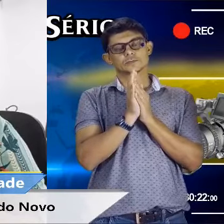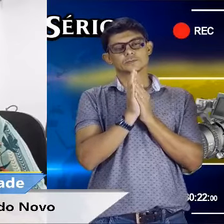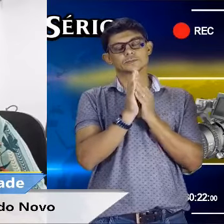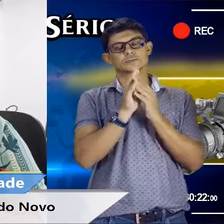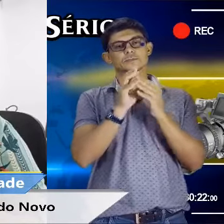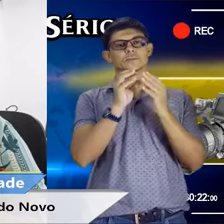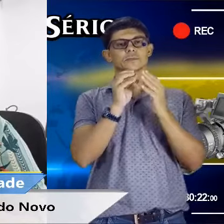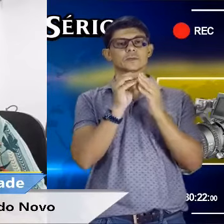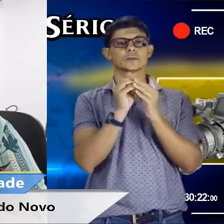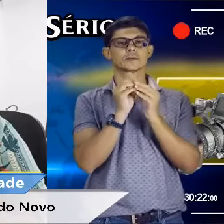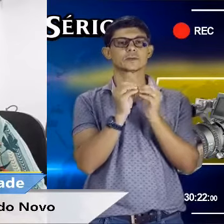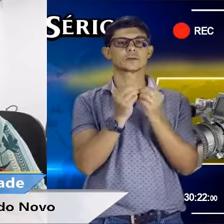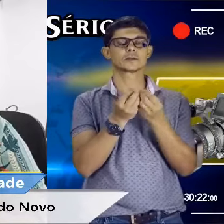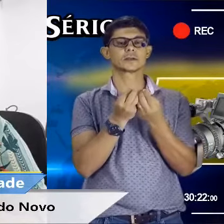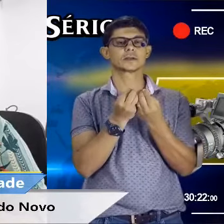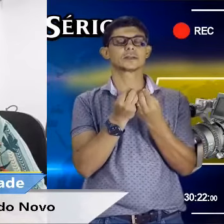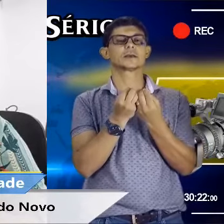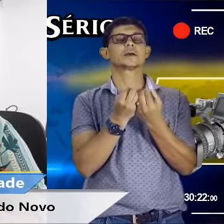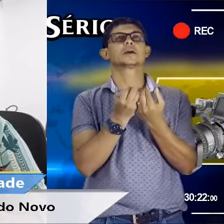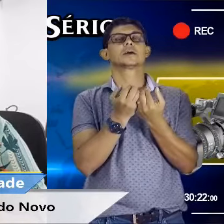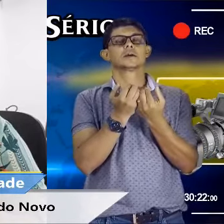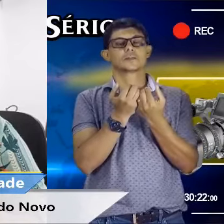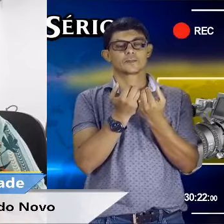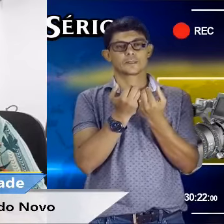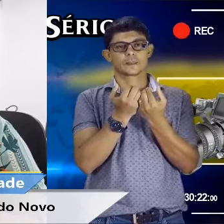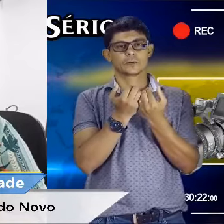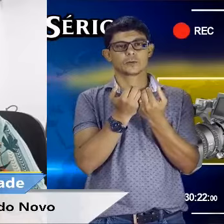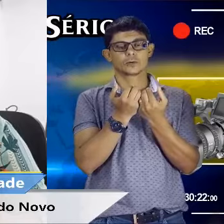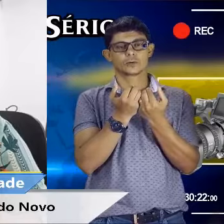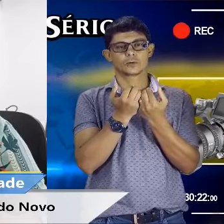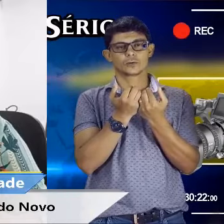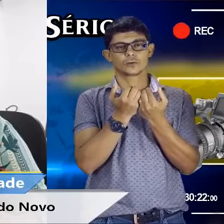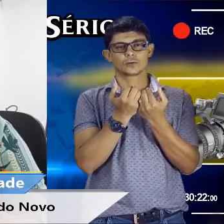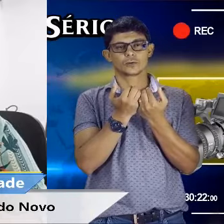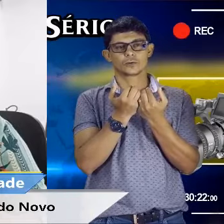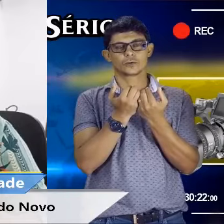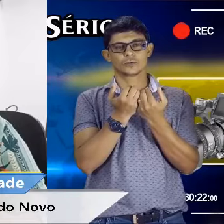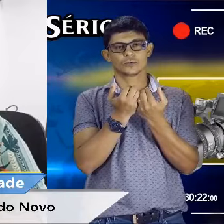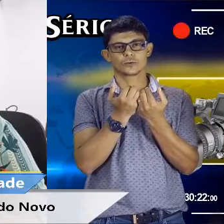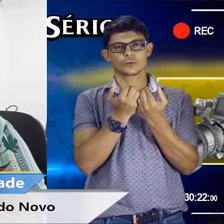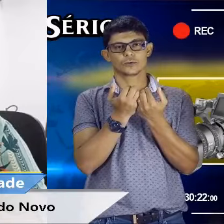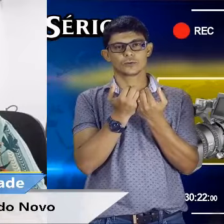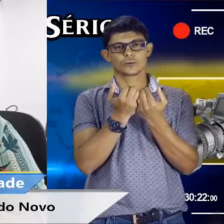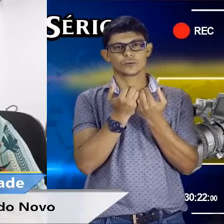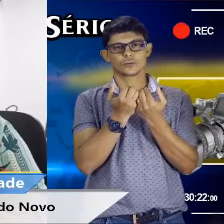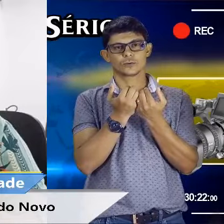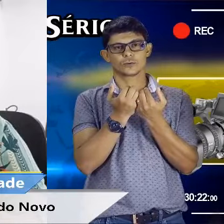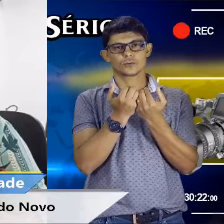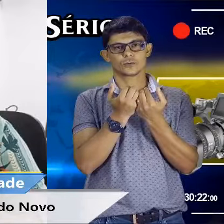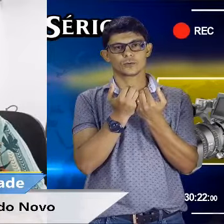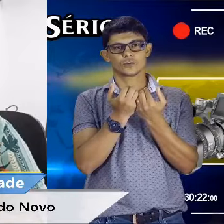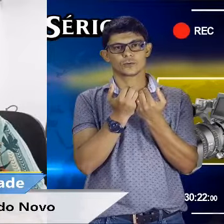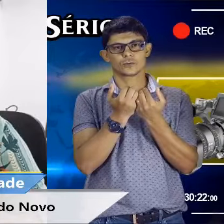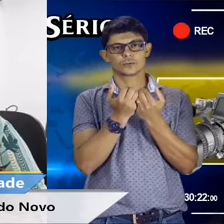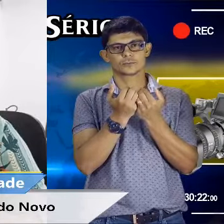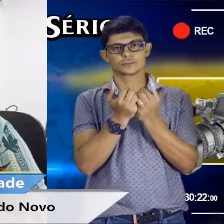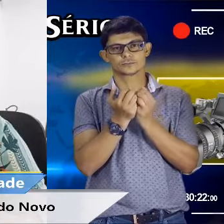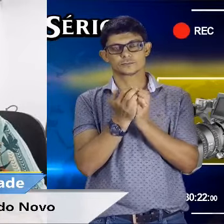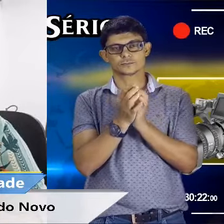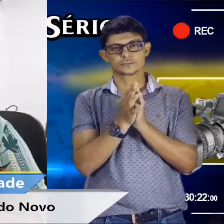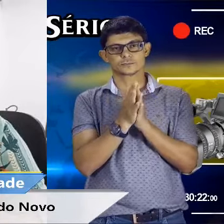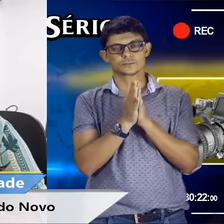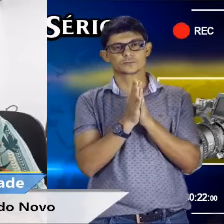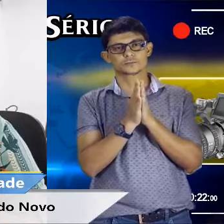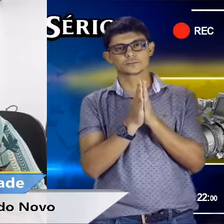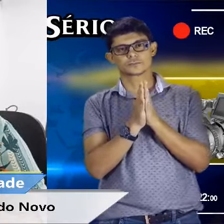não cedendo a tudo que a CCR quer. E ela não faz isso. E a gente sabe que nós temos outros lugares aí